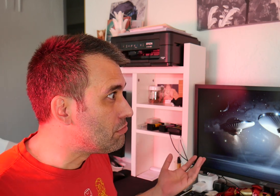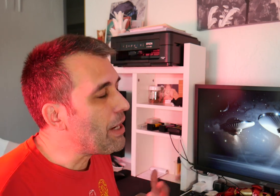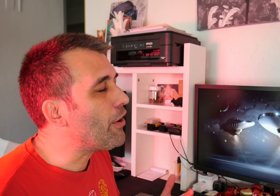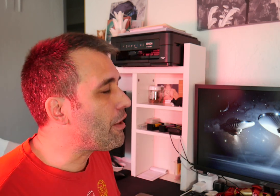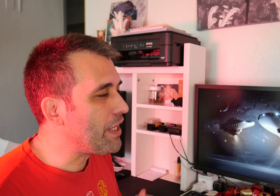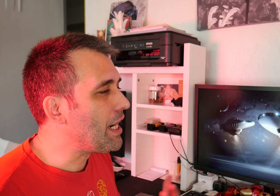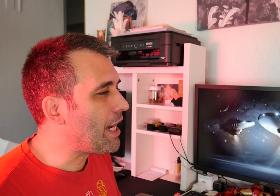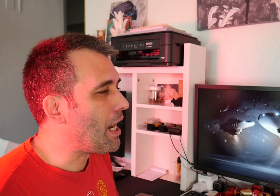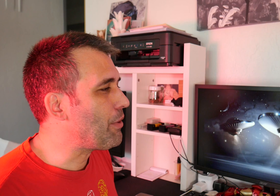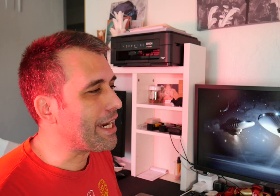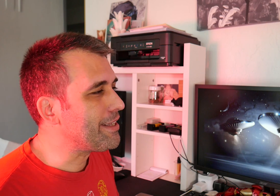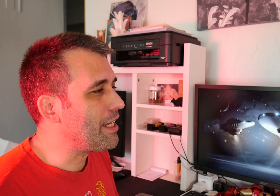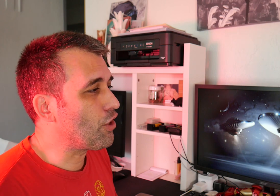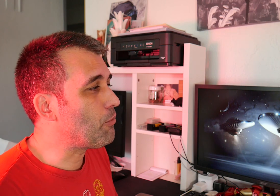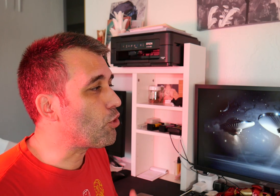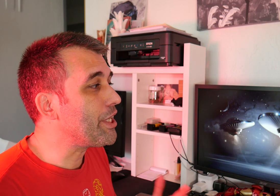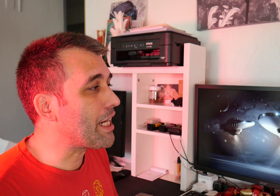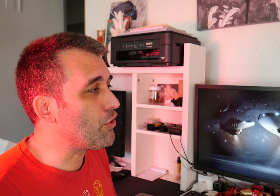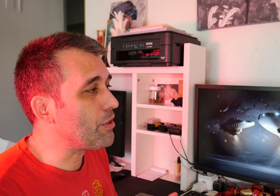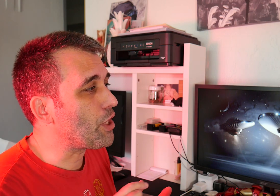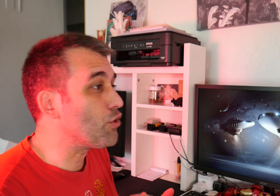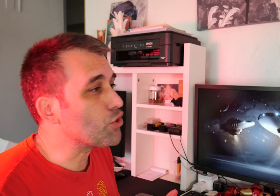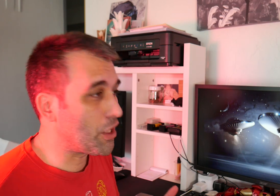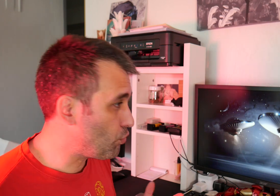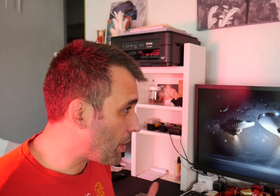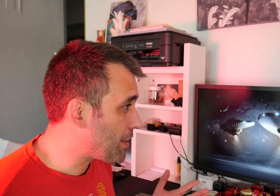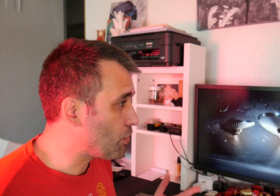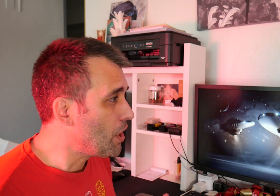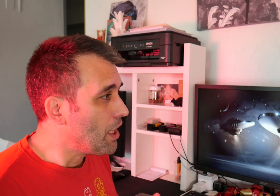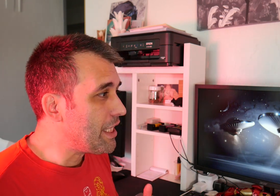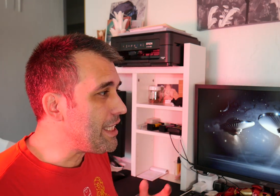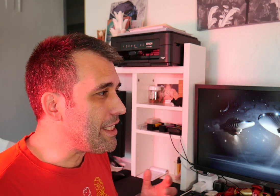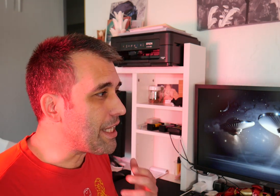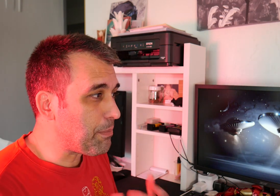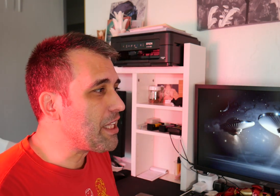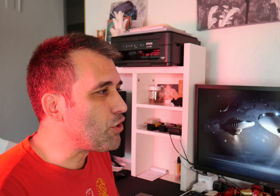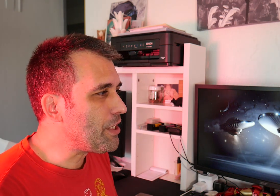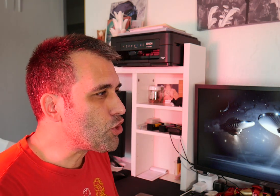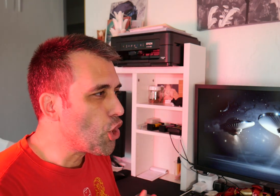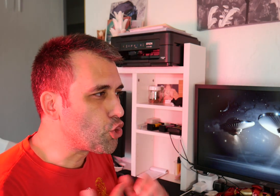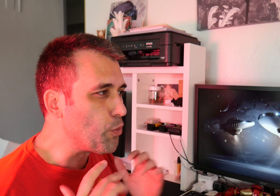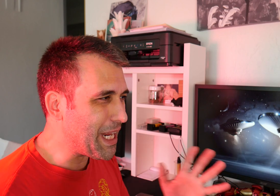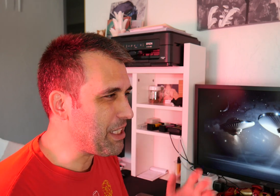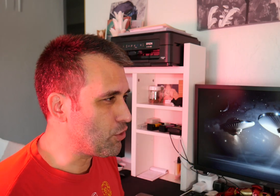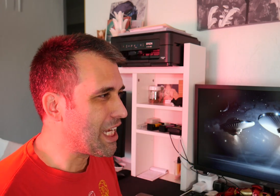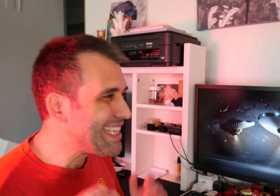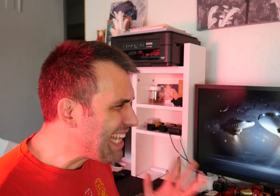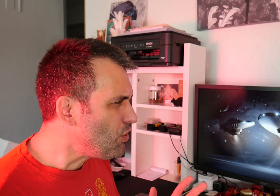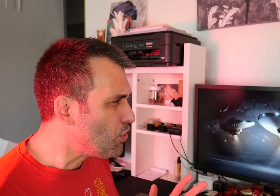Pero al final era buena gente y logramos comunicarnos dibujando cosas en un cuaderno. Y de repente nos hicimos súper amigos. Tanto